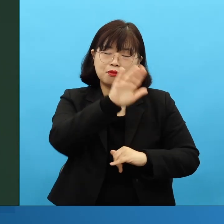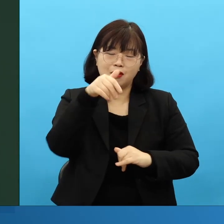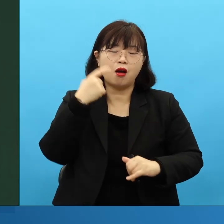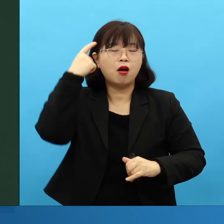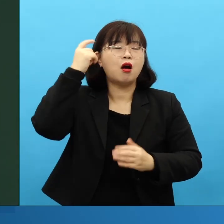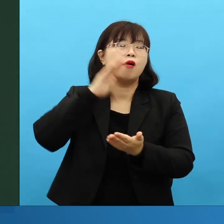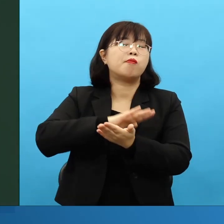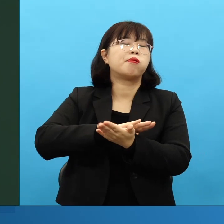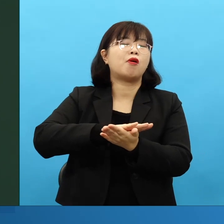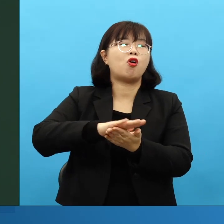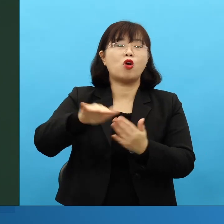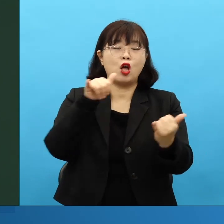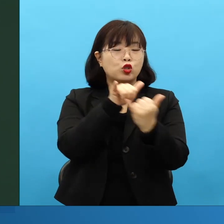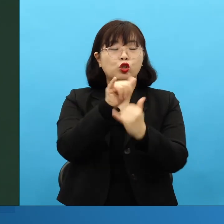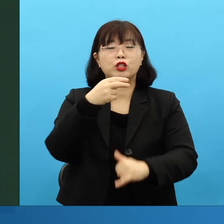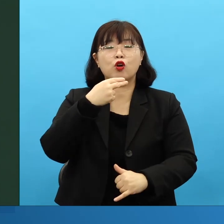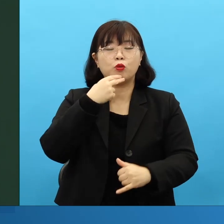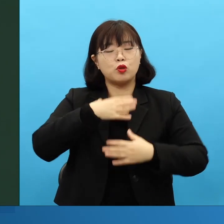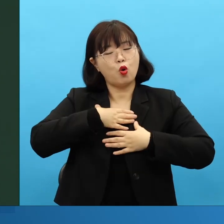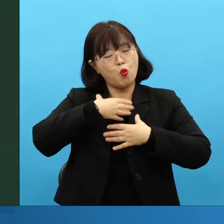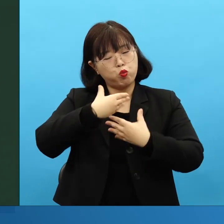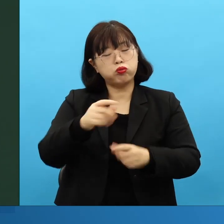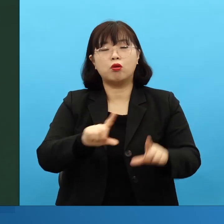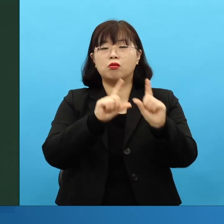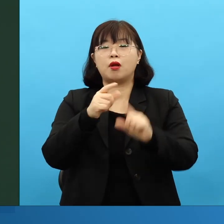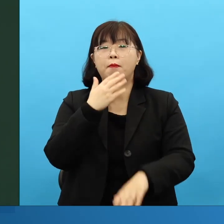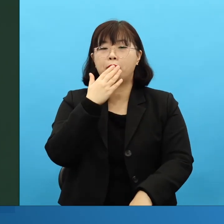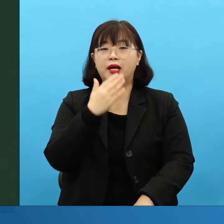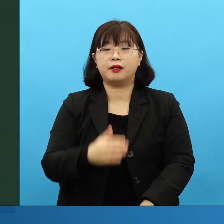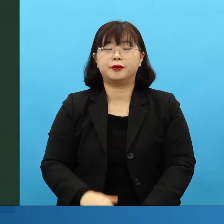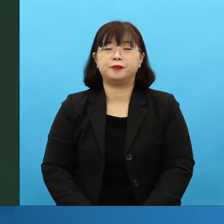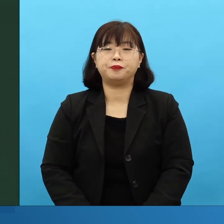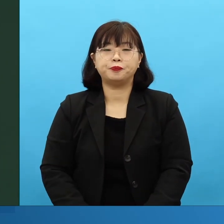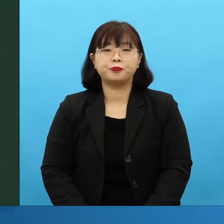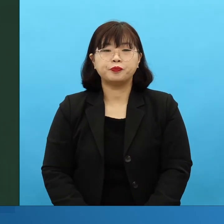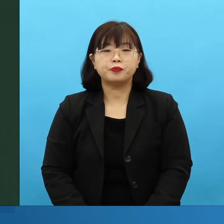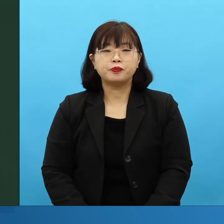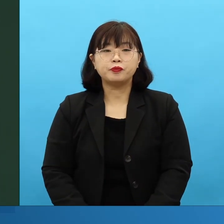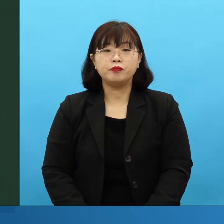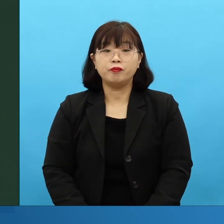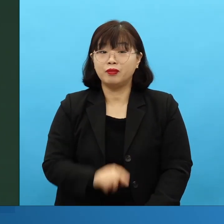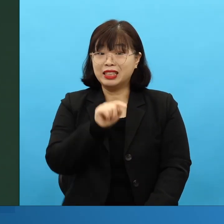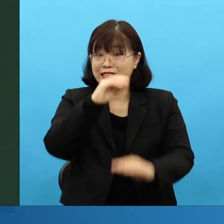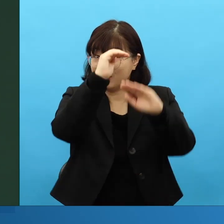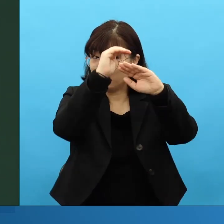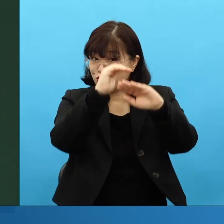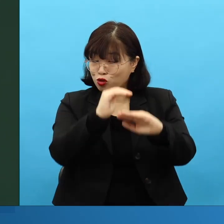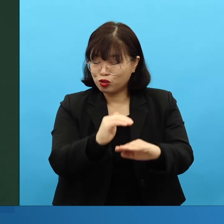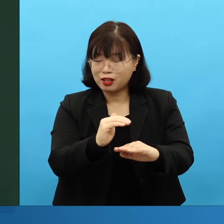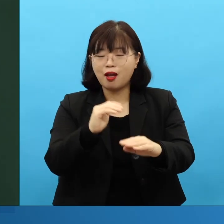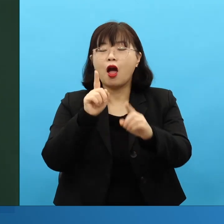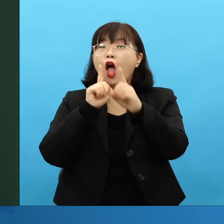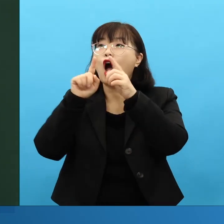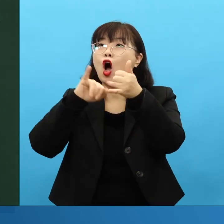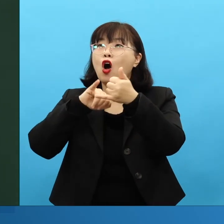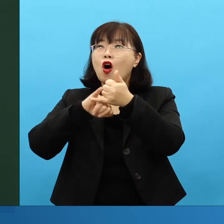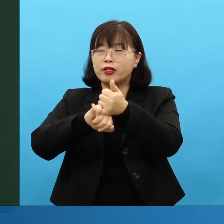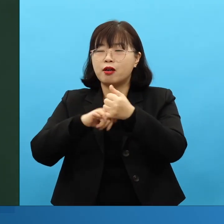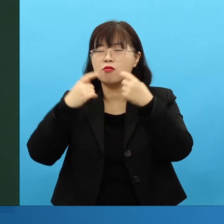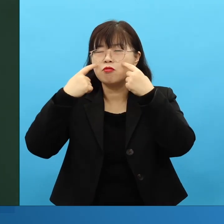오늘을 빨리 캐쳐야 되는 것은, 누가 알아주고, 이 말이 아닙니다. 이 중요한 은약 하나 붙잡았는데, 이런 일이 벌어지는 겁니다.